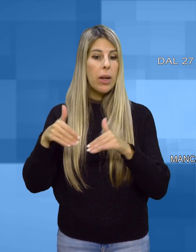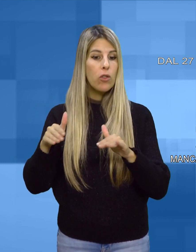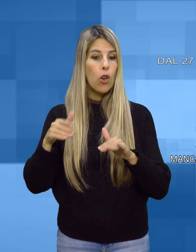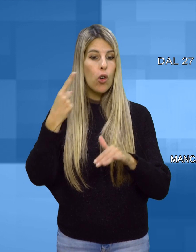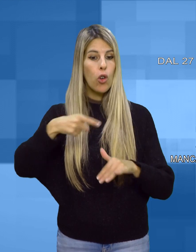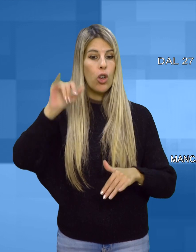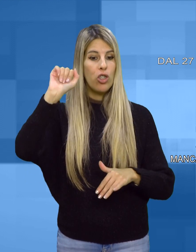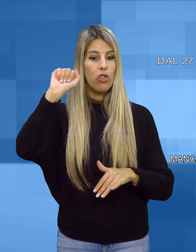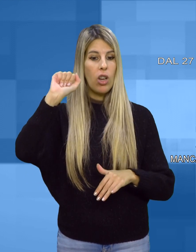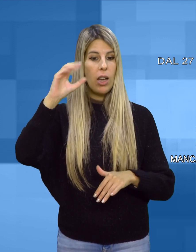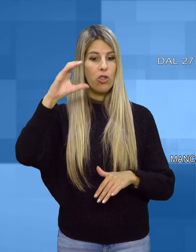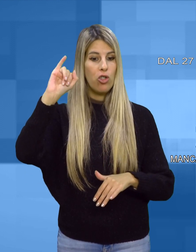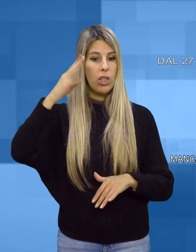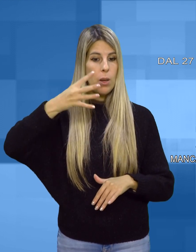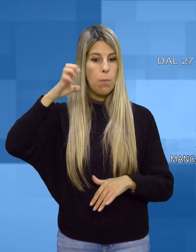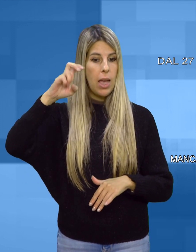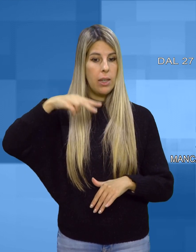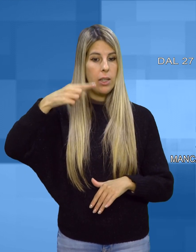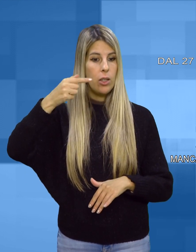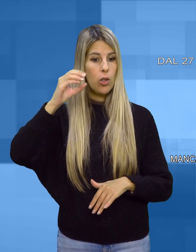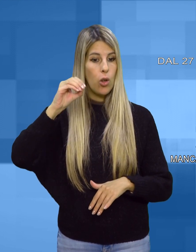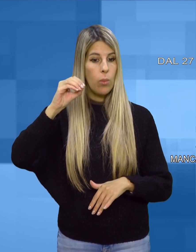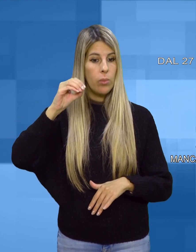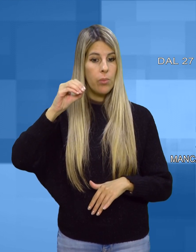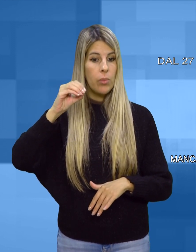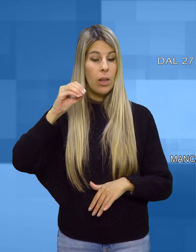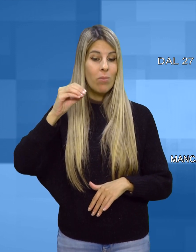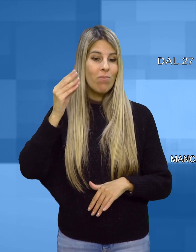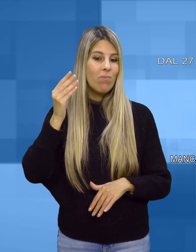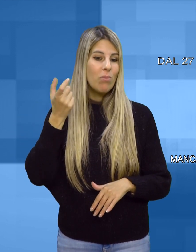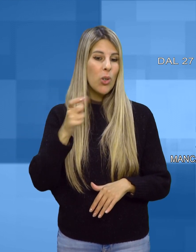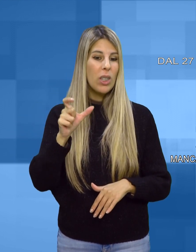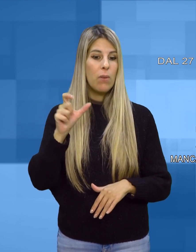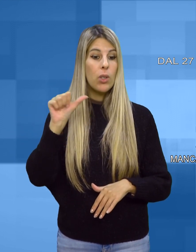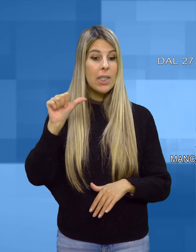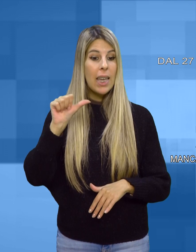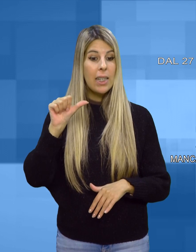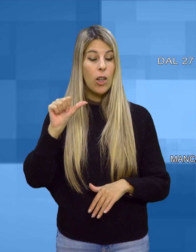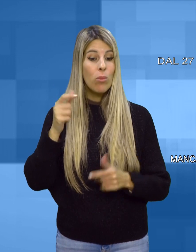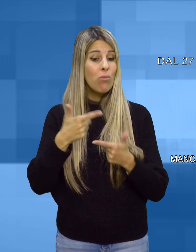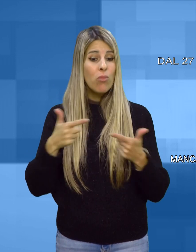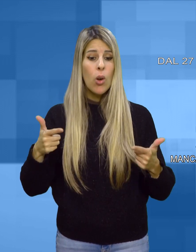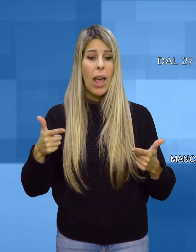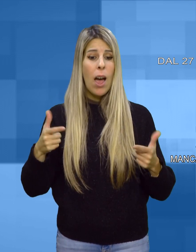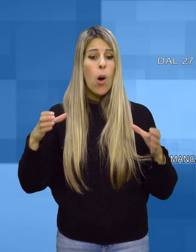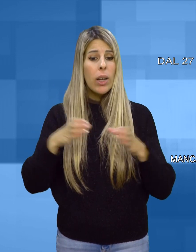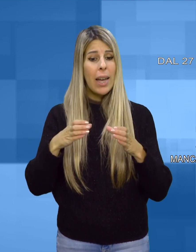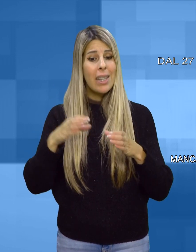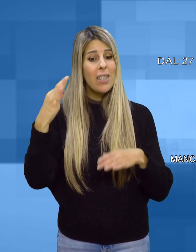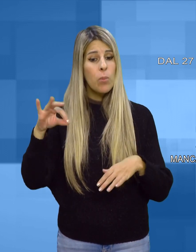considerando che Sedilo non dispone di organismi specifici adatte alla gestione di questi beni e che i tentativi promossi per